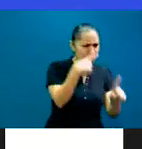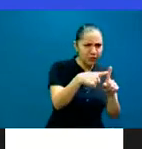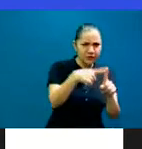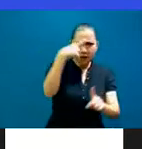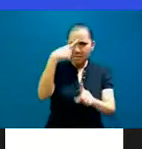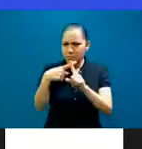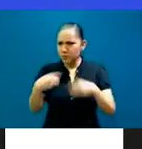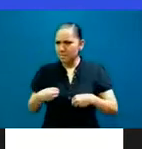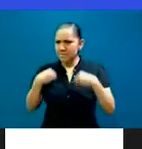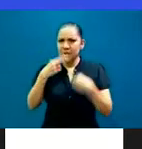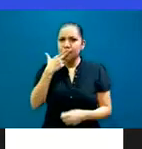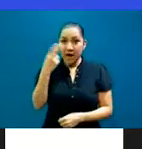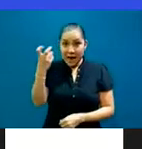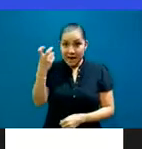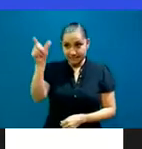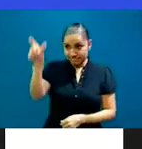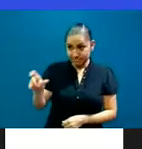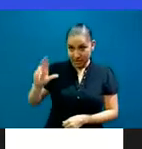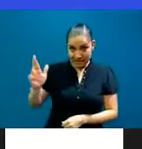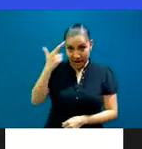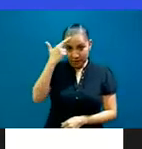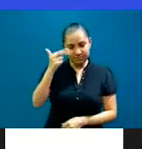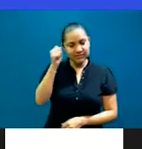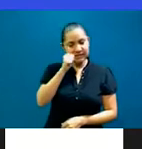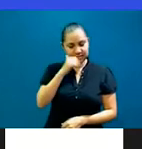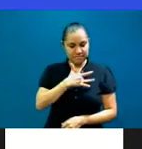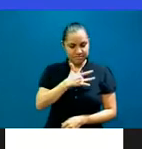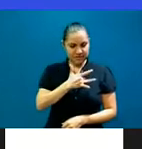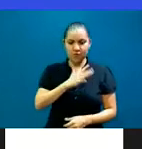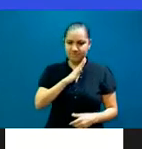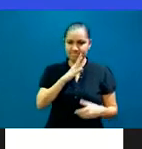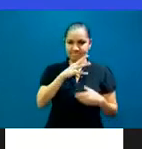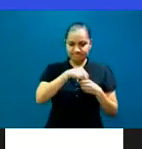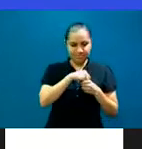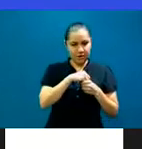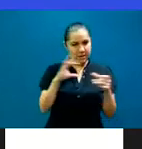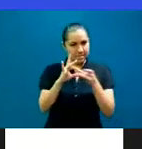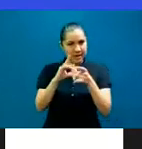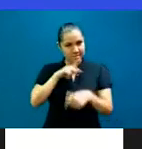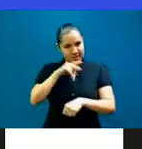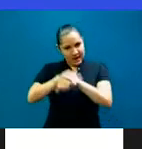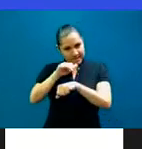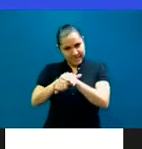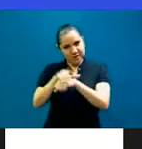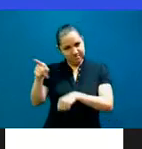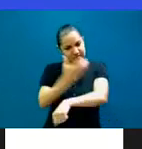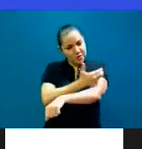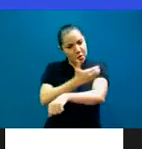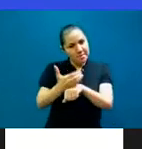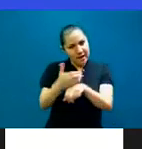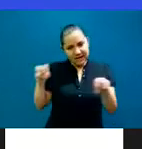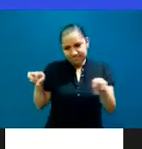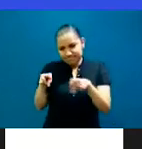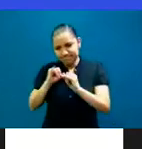mi gran amigo de cabina, el profesor Héctor Oliveira. Para nosotros toda una personalidad,